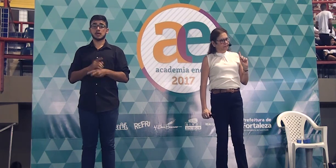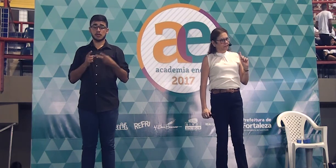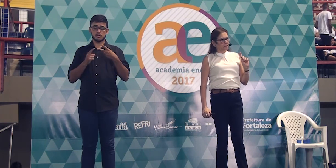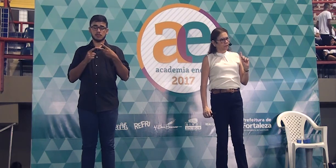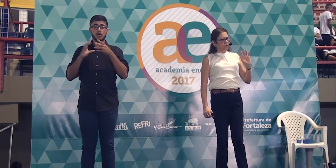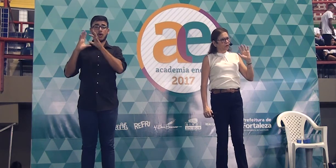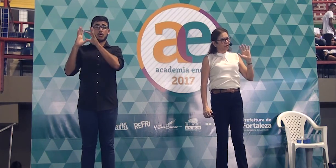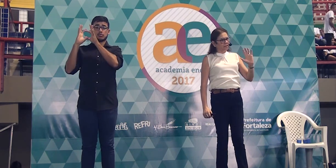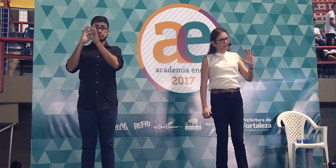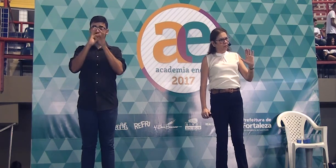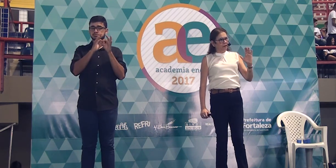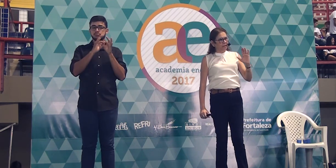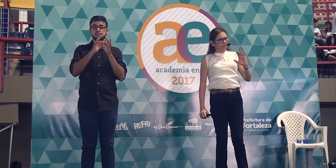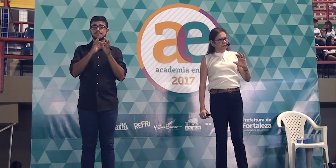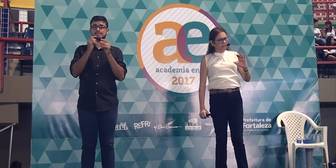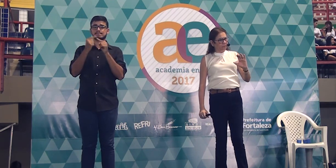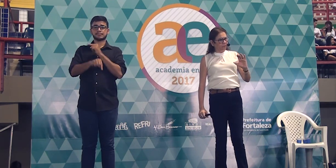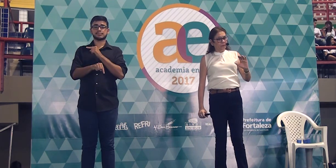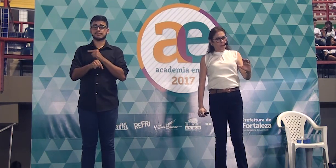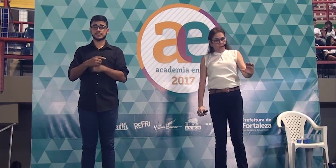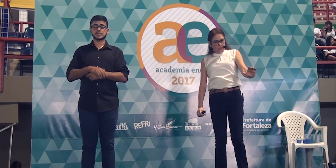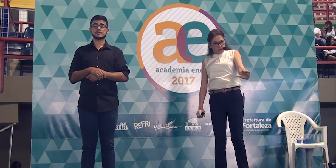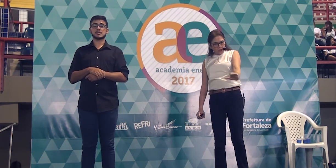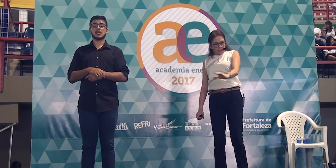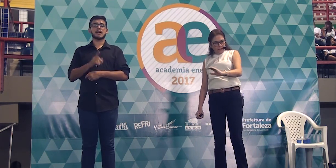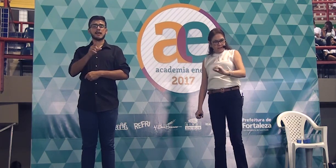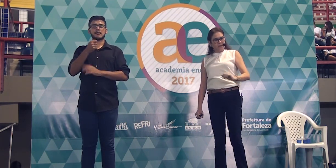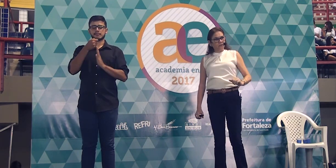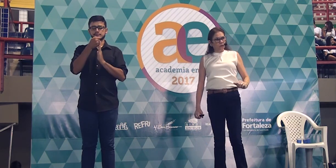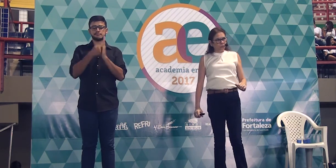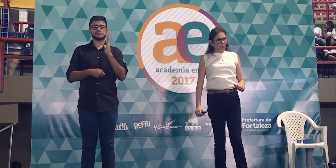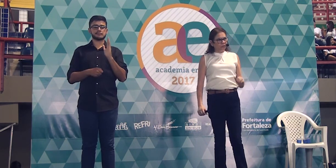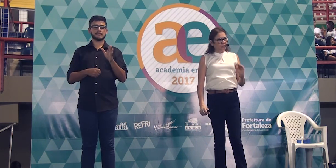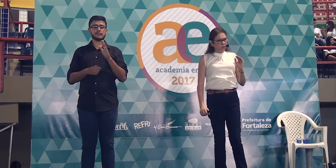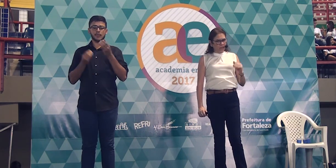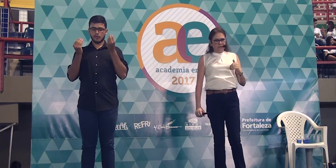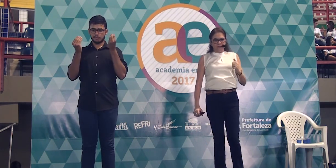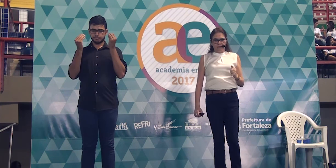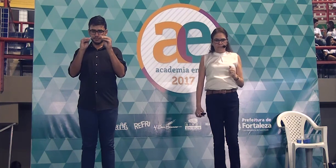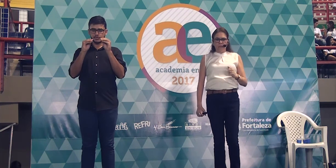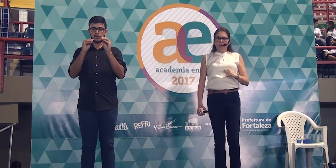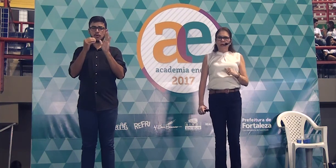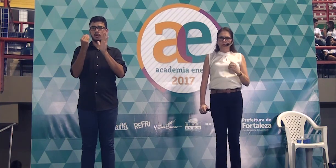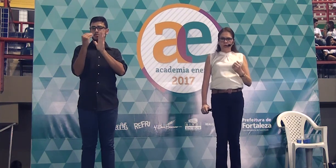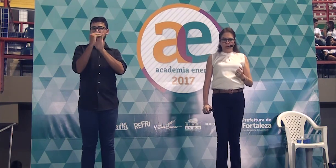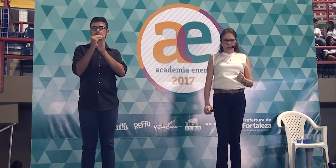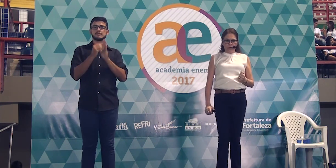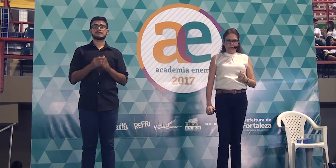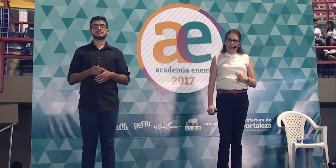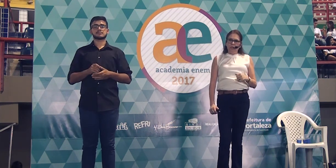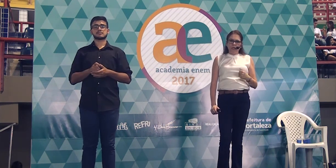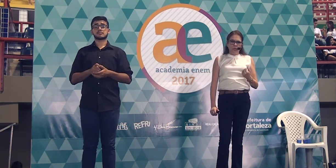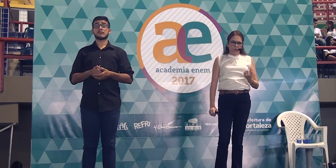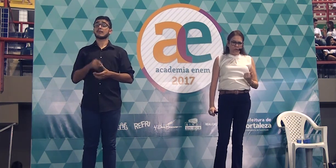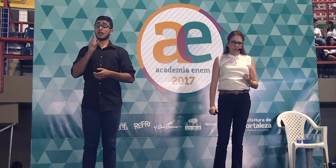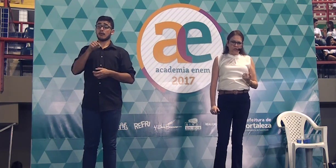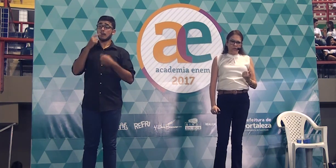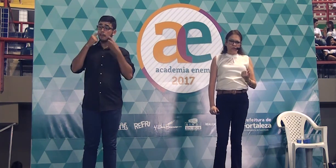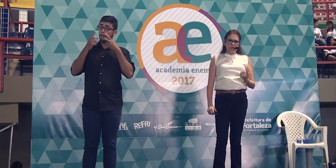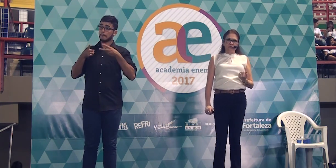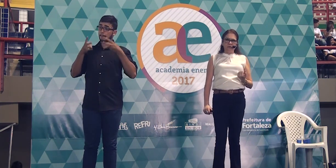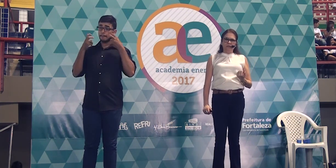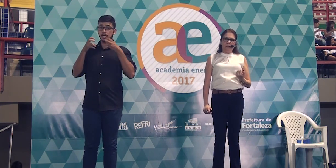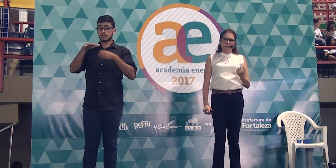incoerência. Vou fazer uma redação e joga esse assunto. Se eu diga assim, é notório que no